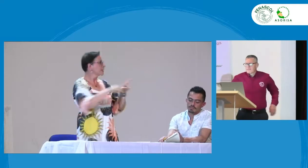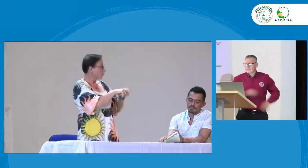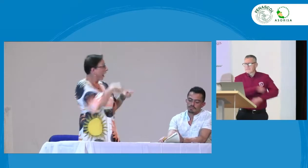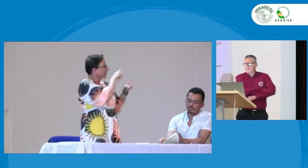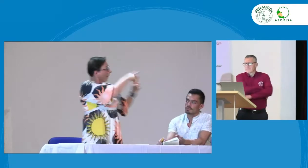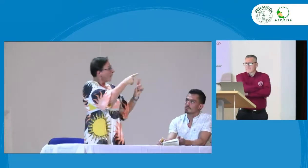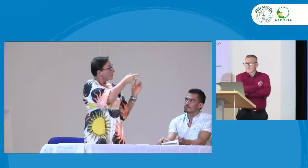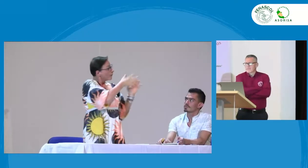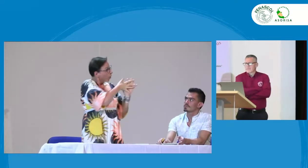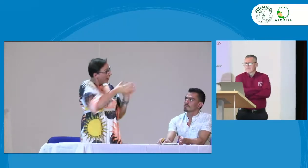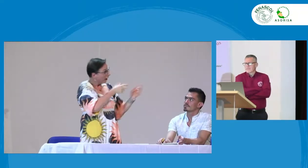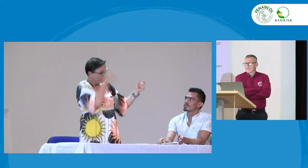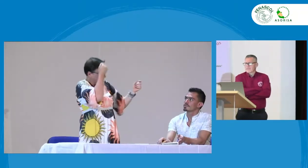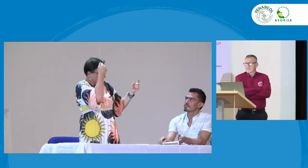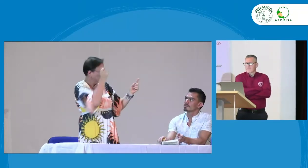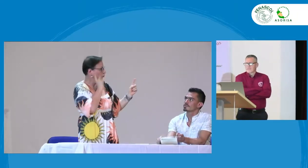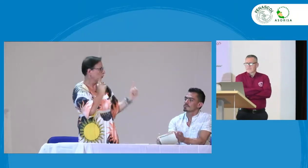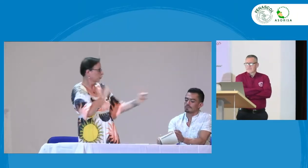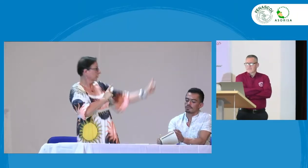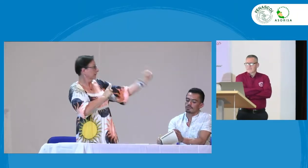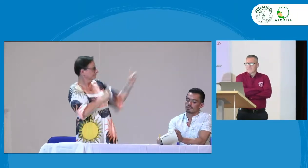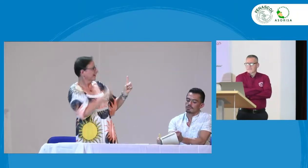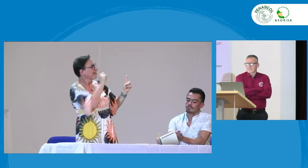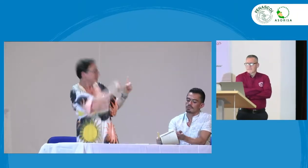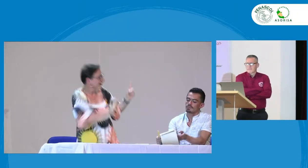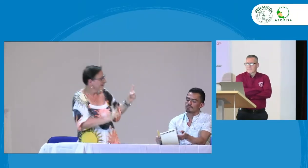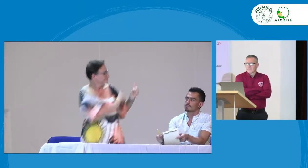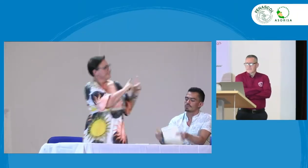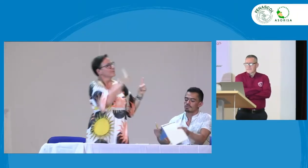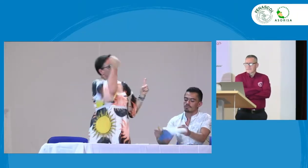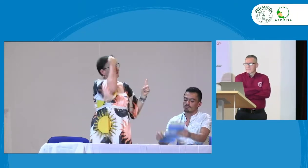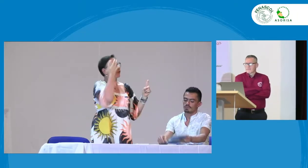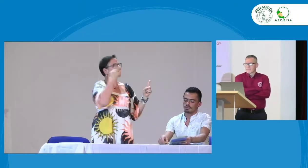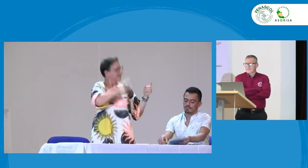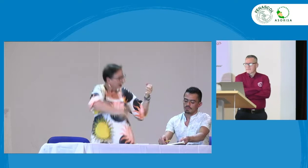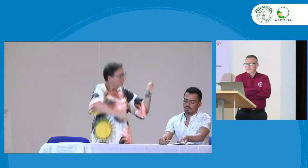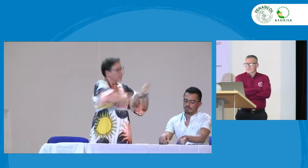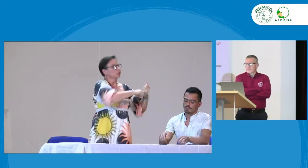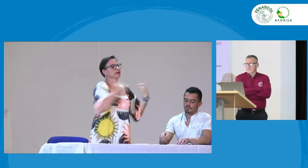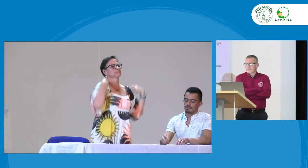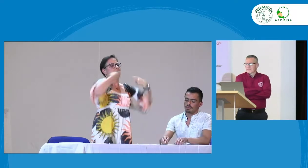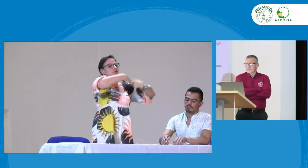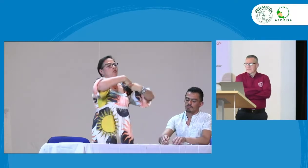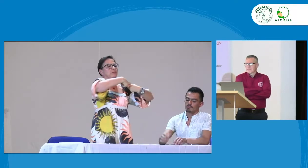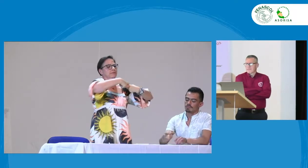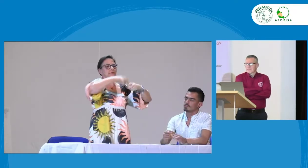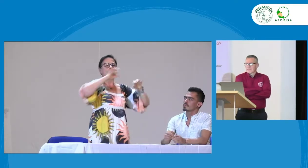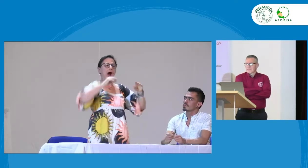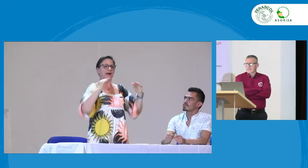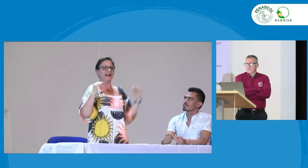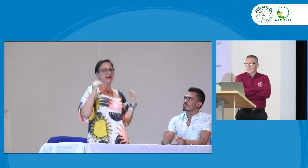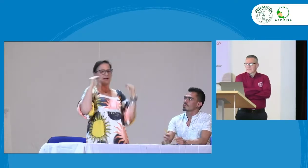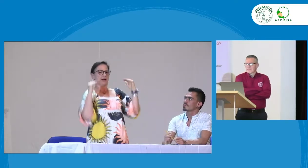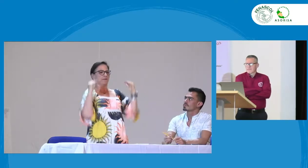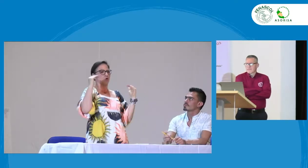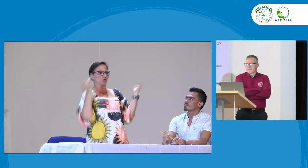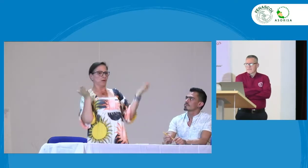al modelo lingüístico porque es el modelo precisamente de lengua y cultura, entonces debe precisamente ir